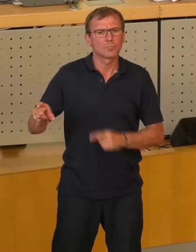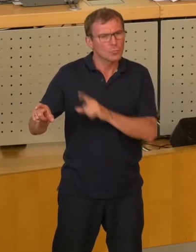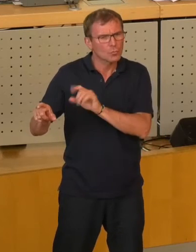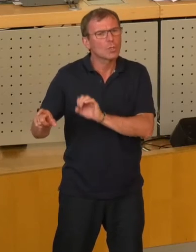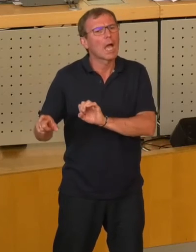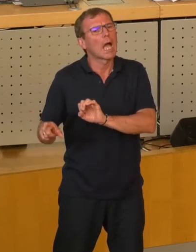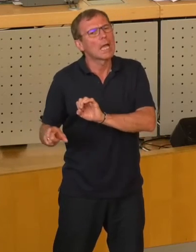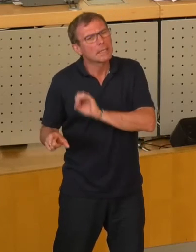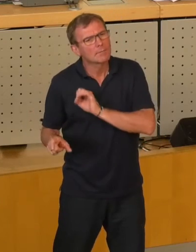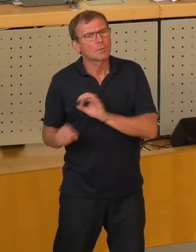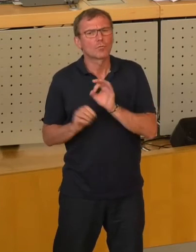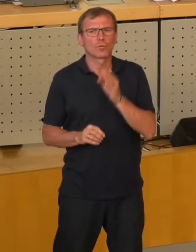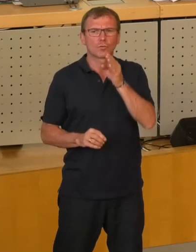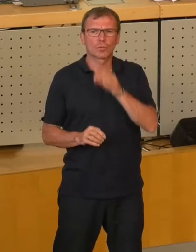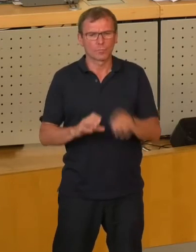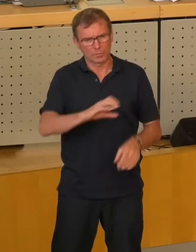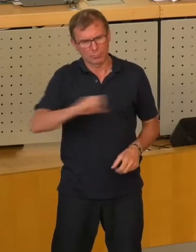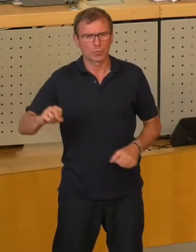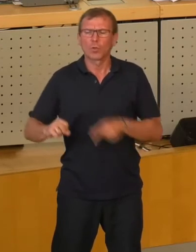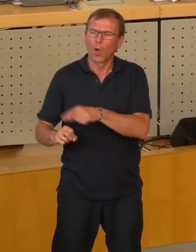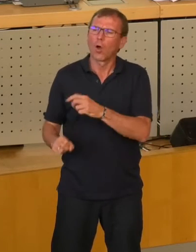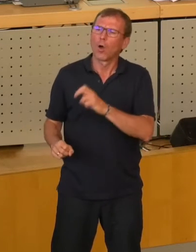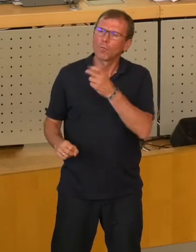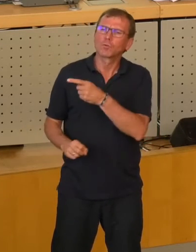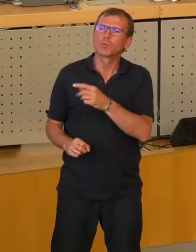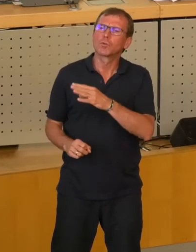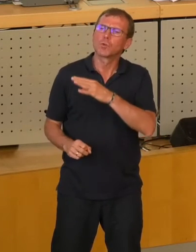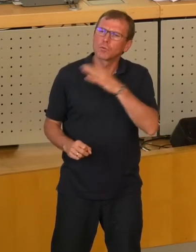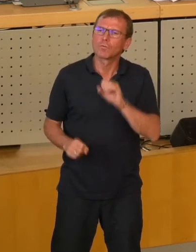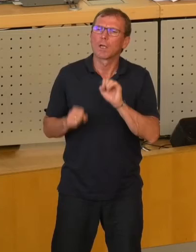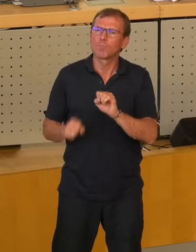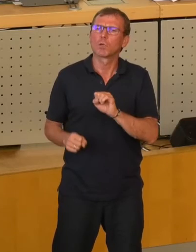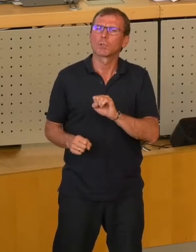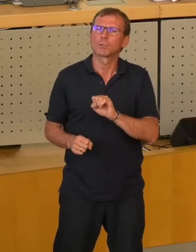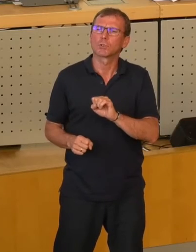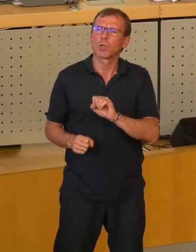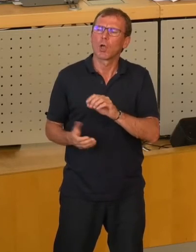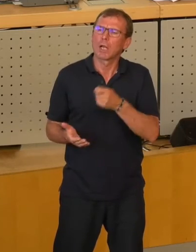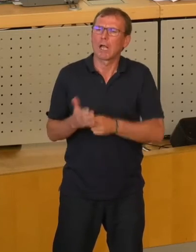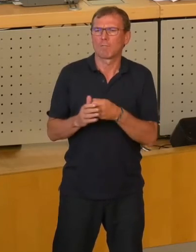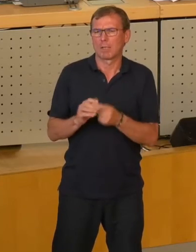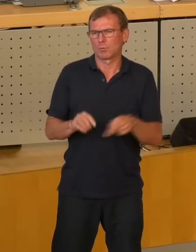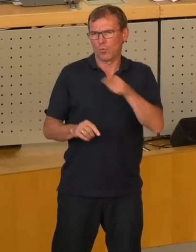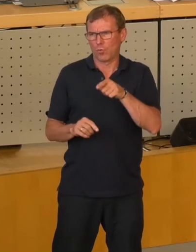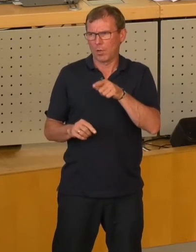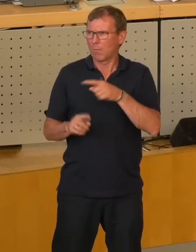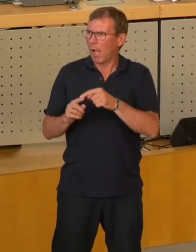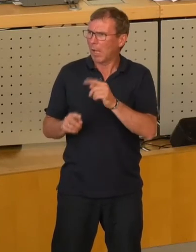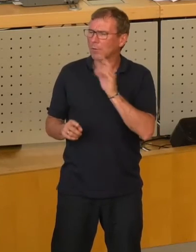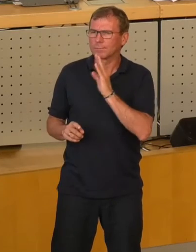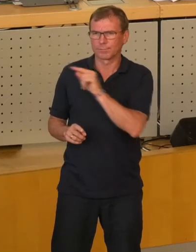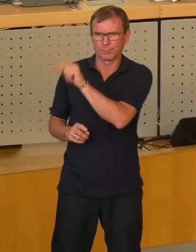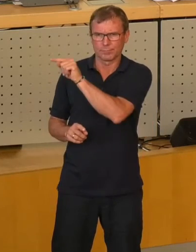- und Dividendenobjekt sozusagen auch ansieht und versucht, dahingehend auch zu optimieren. Jetzt wurden aber hier ganz andere Töne laut,